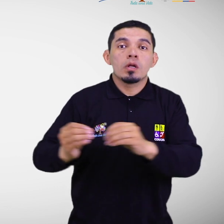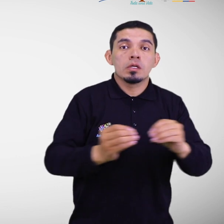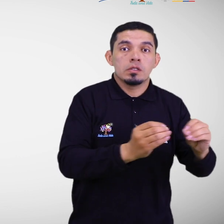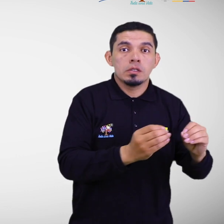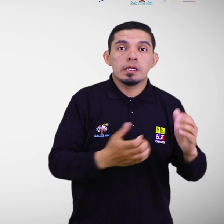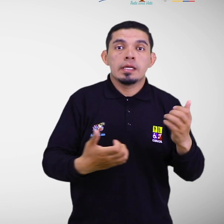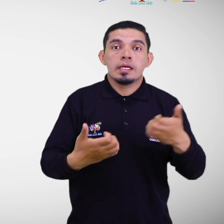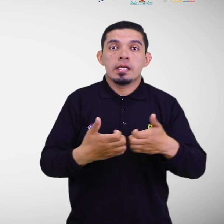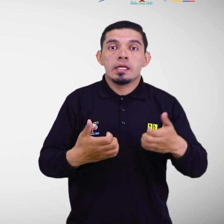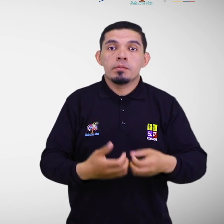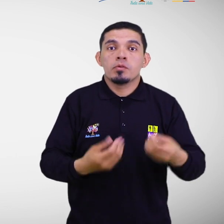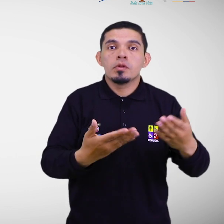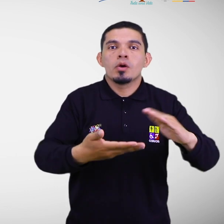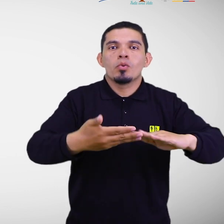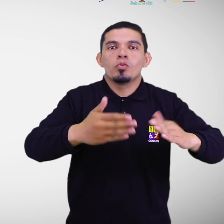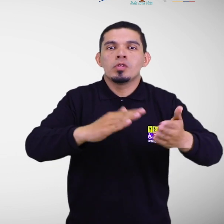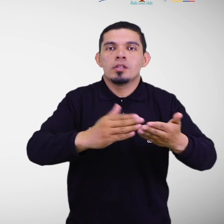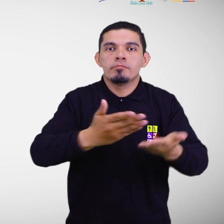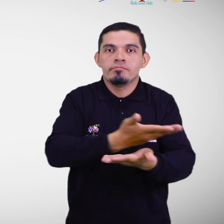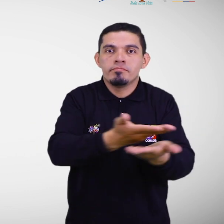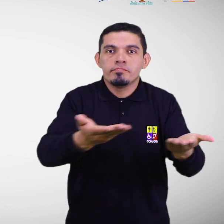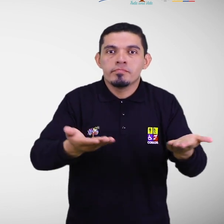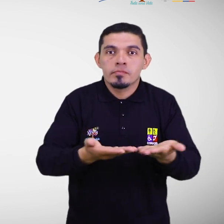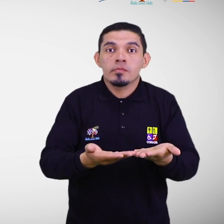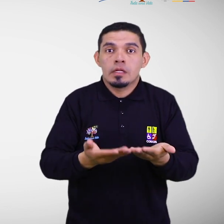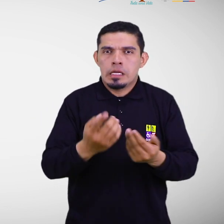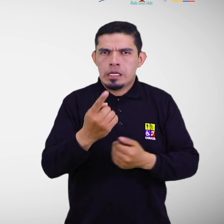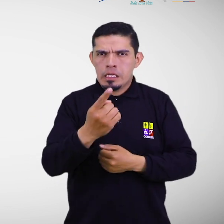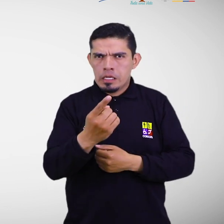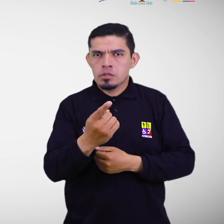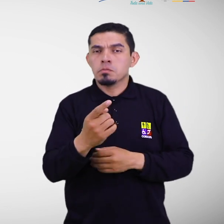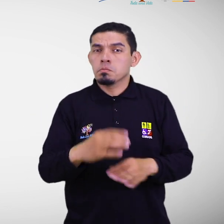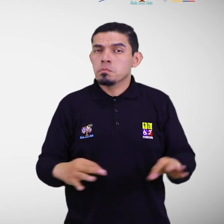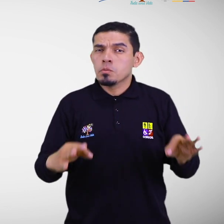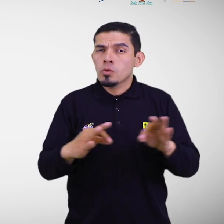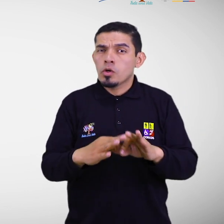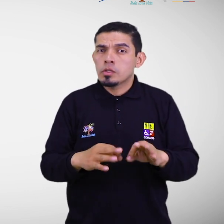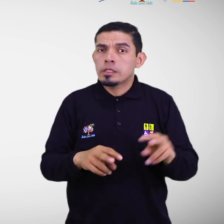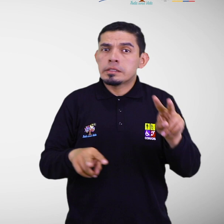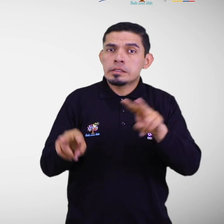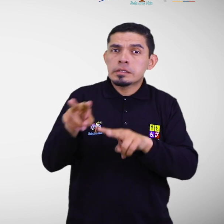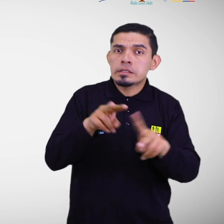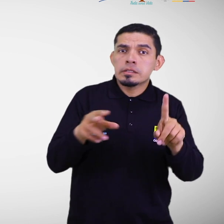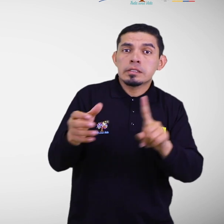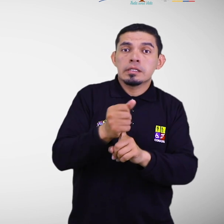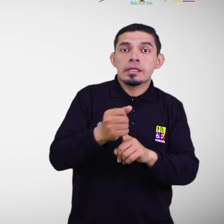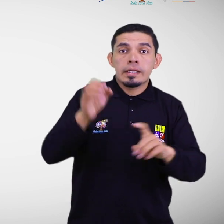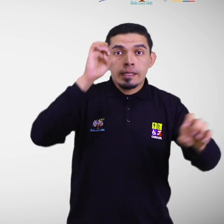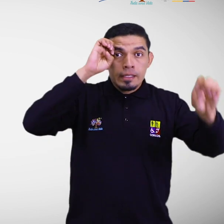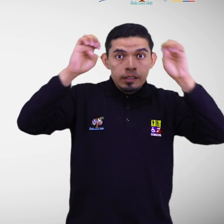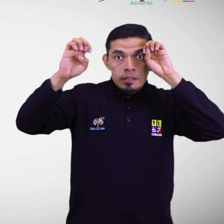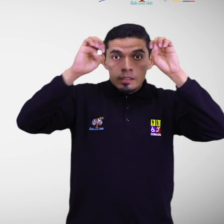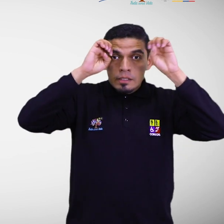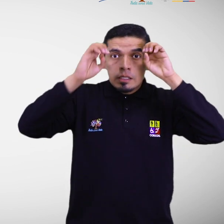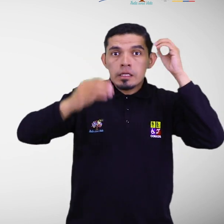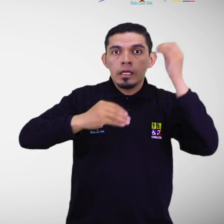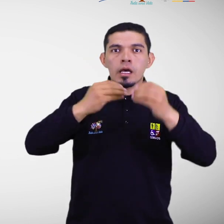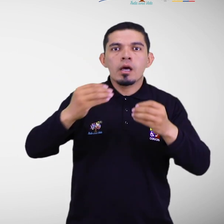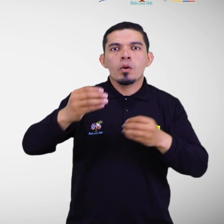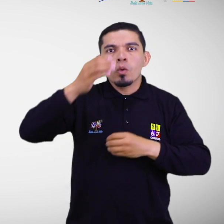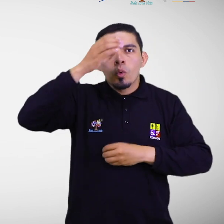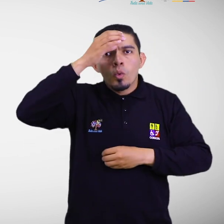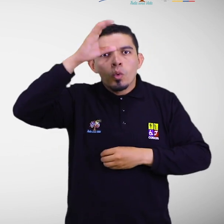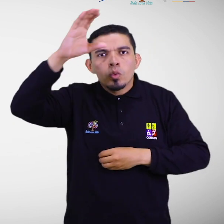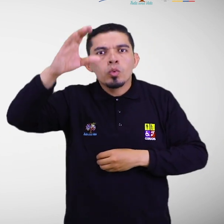equipamiento comunitario. Este paso plantea la identificación de estrategias orientadas al desarrollo de una cultura de